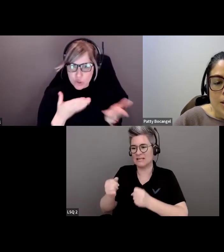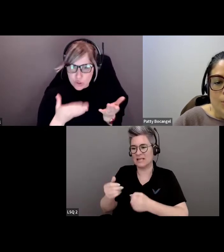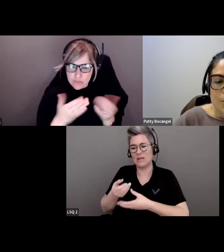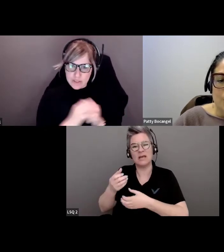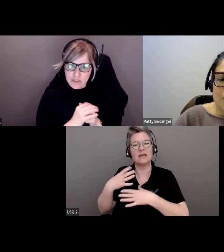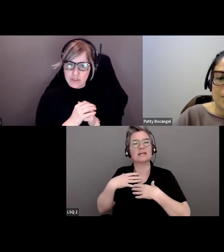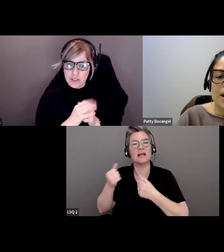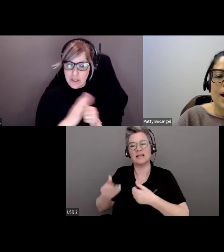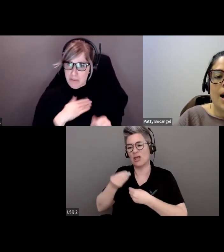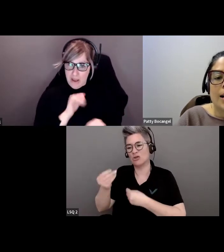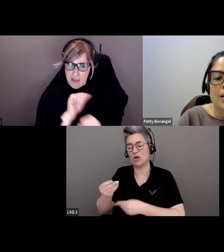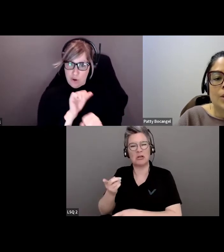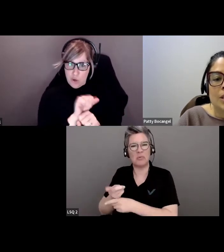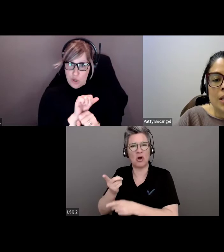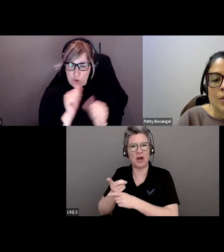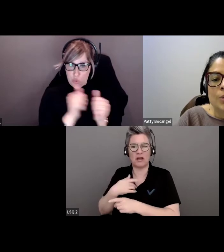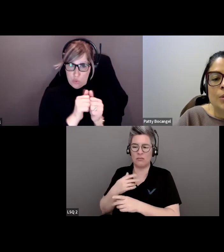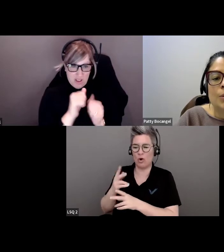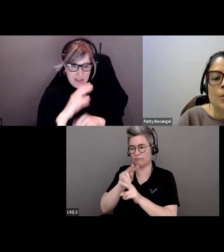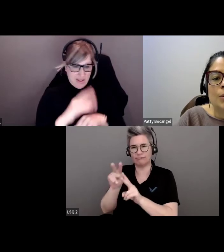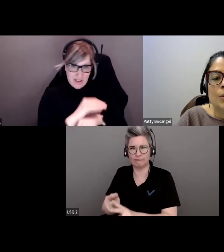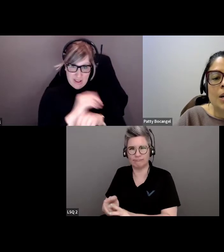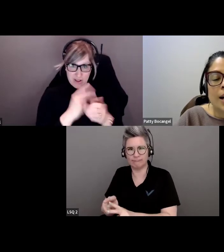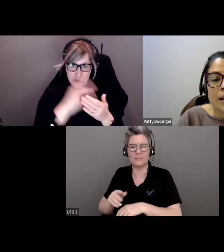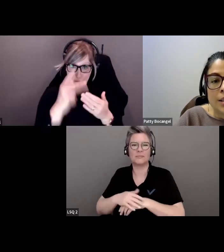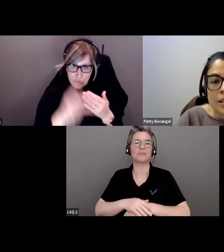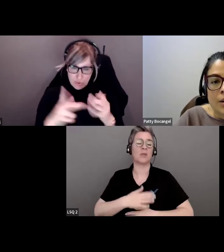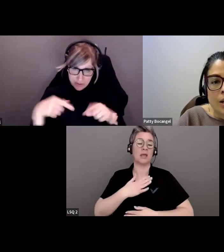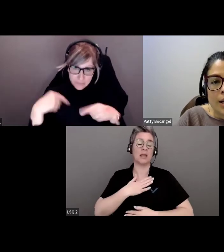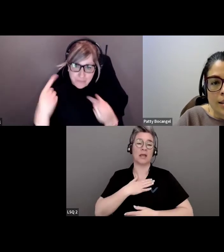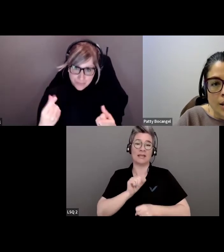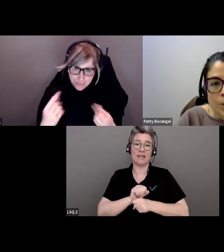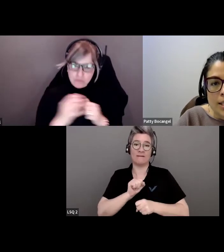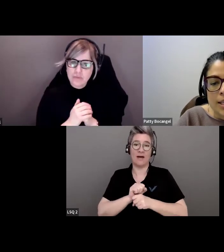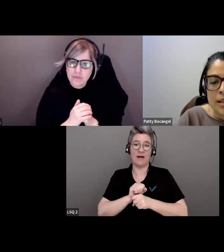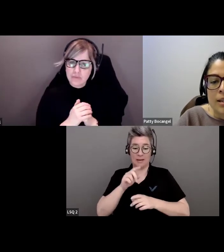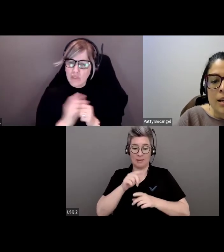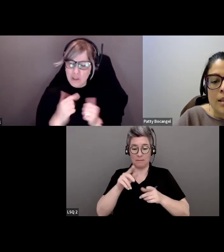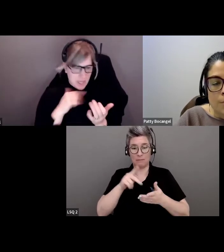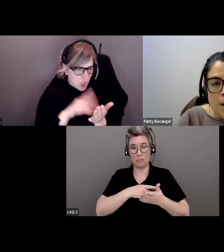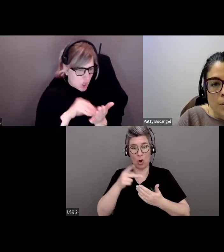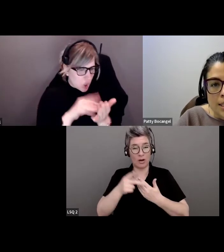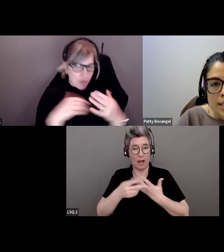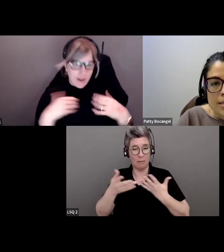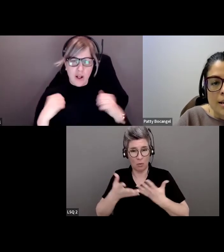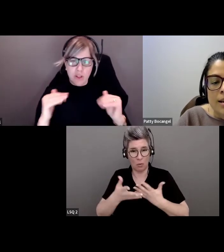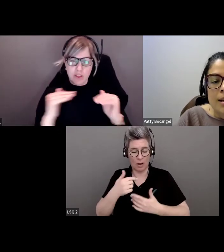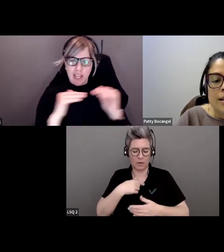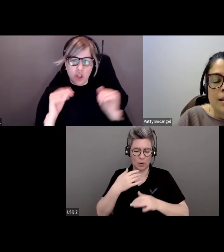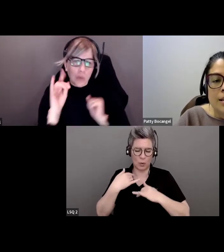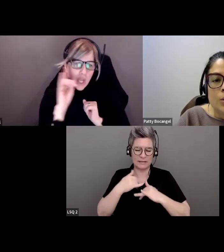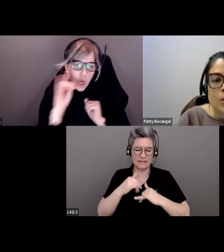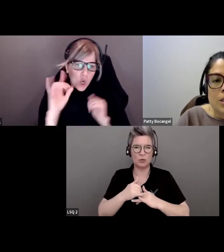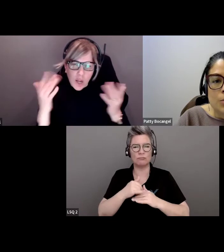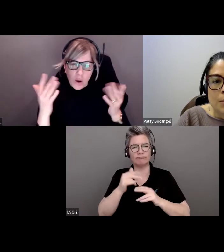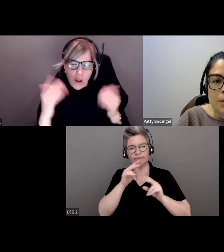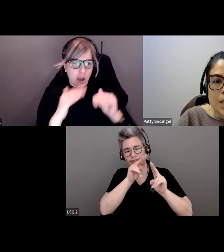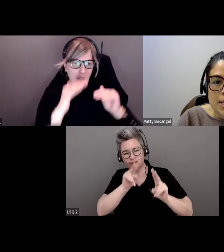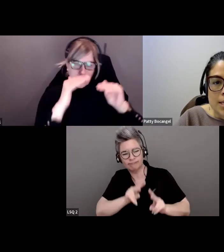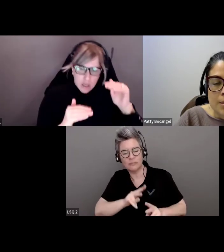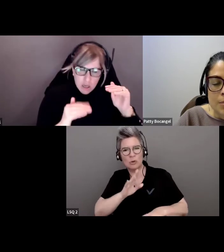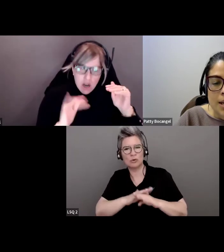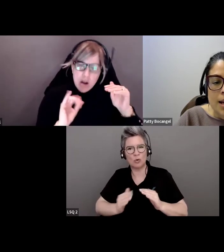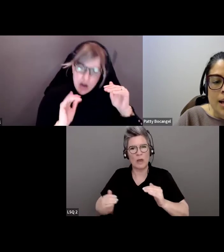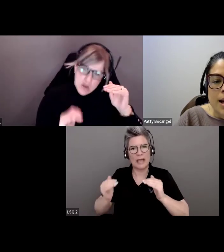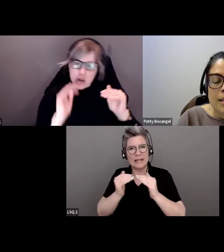Grâce à mon travail dans le cadre de ce programme, je continue de me renseigner sur l'équité